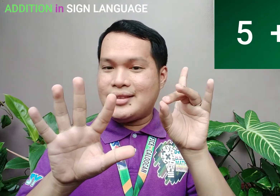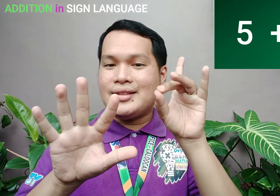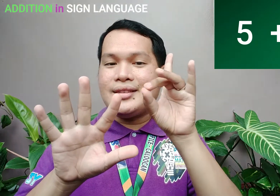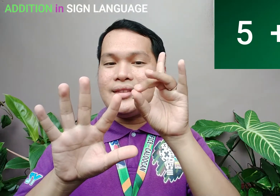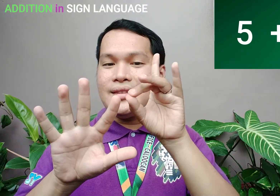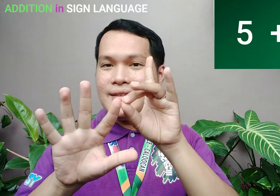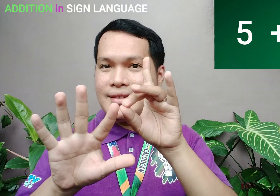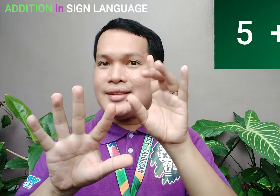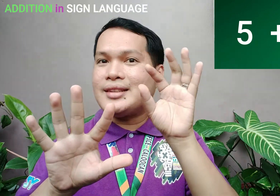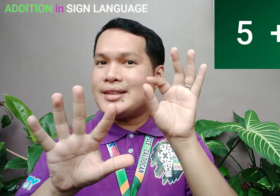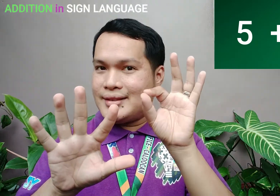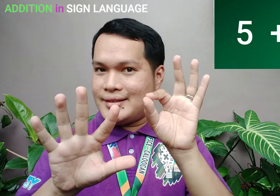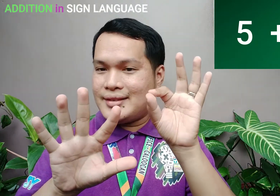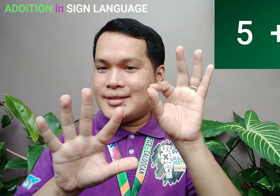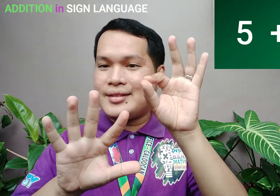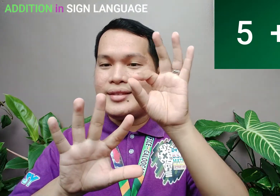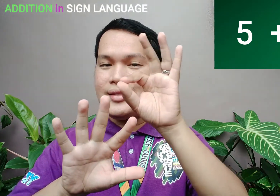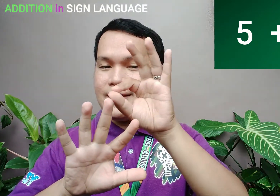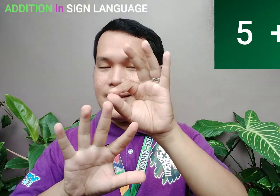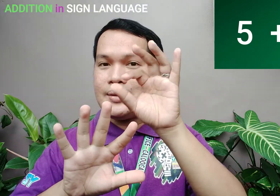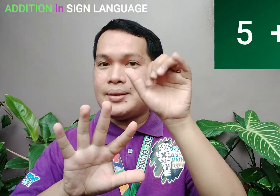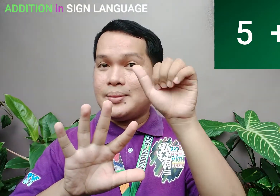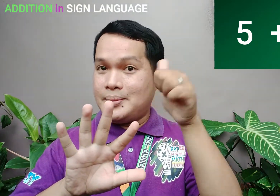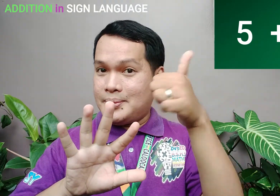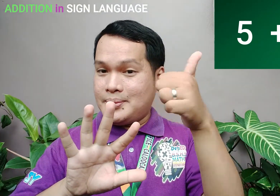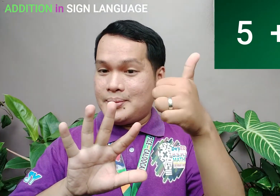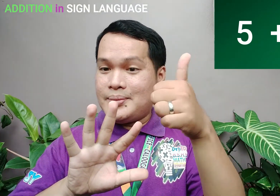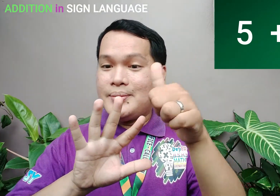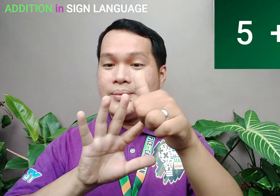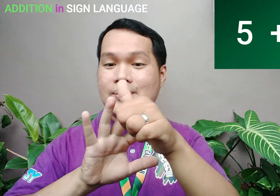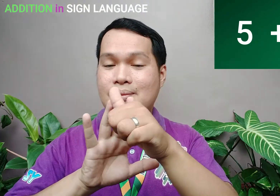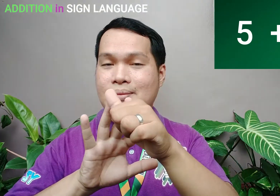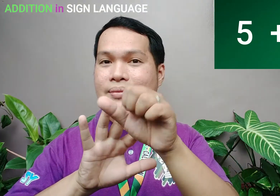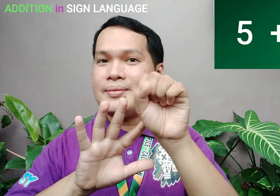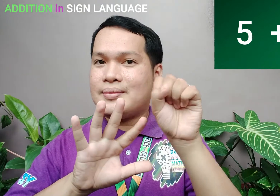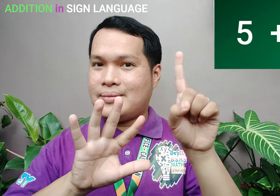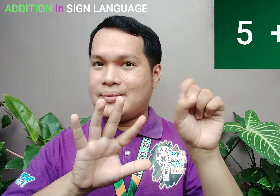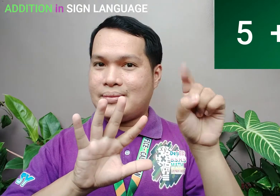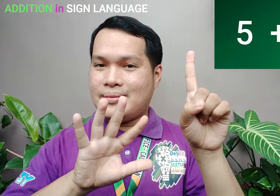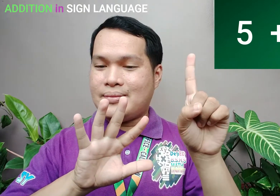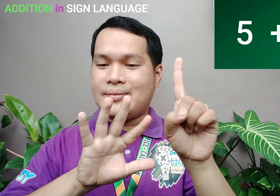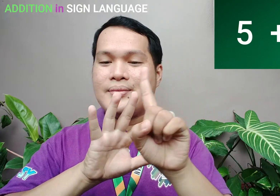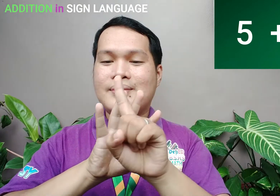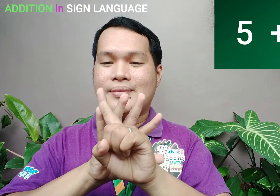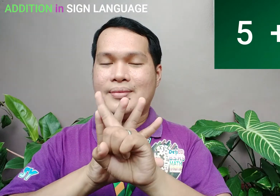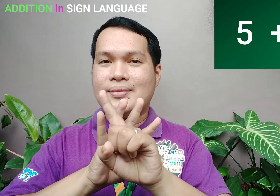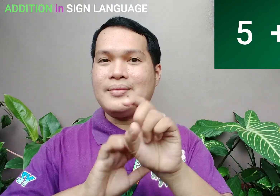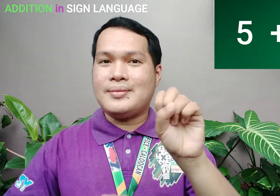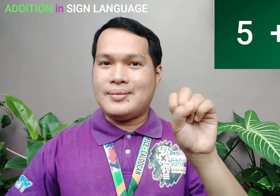Magiging 8 9 10 11 At 12